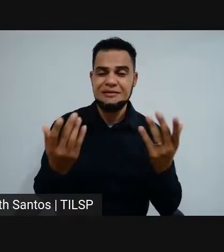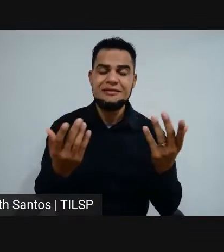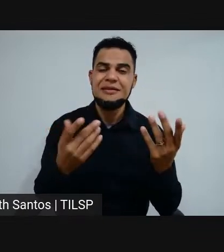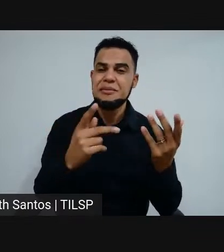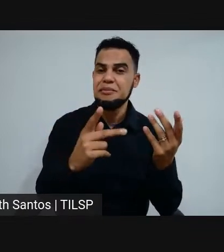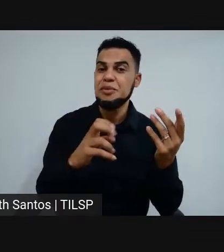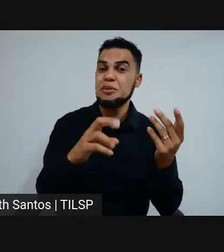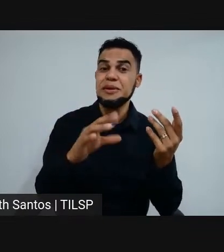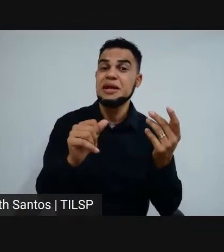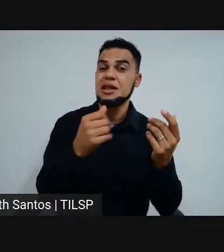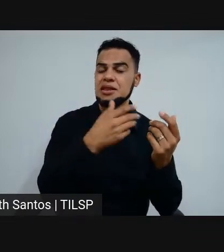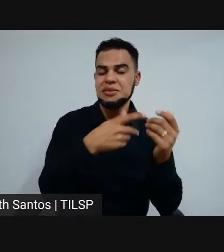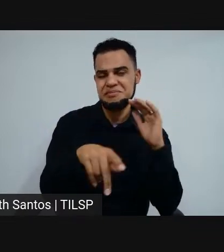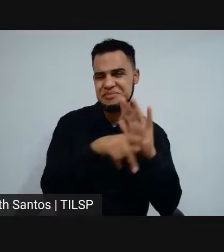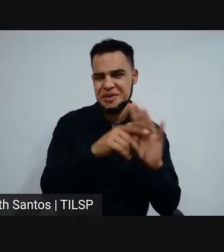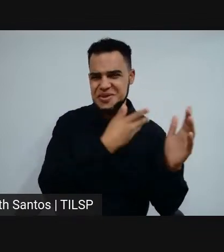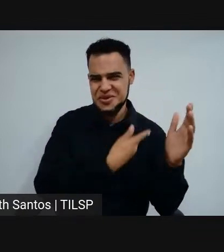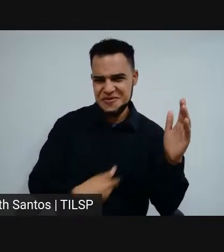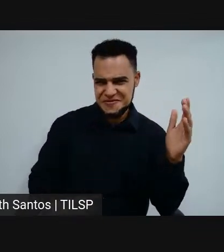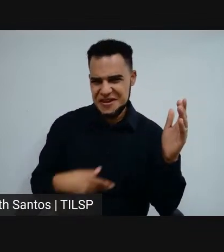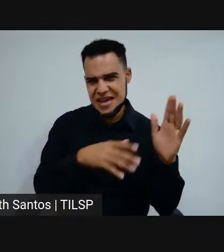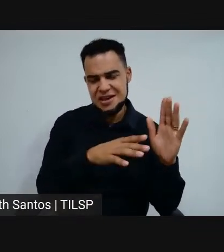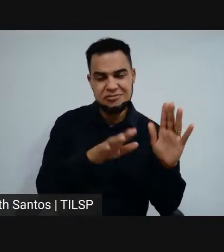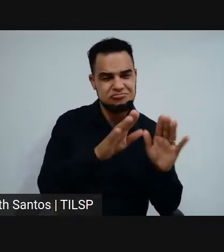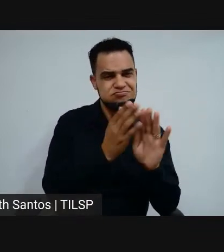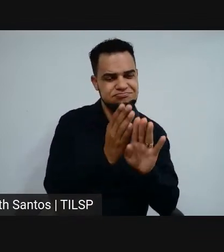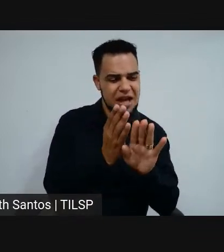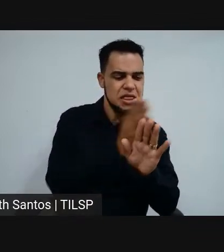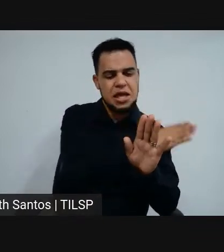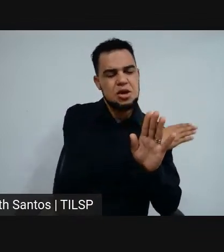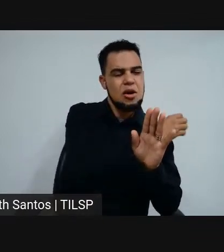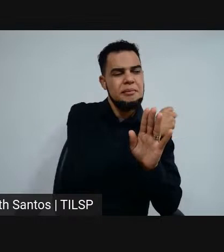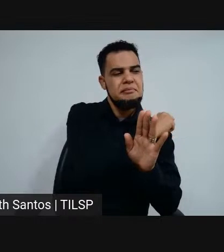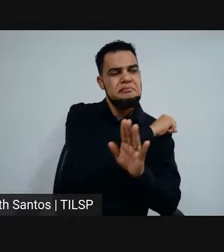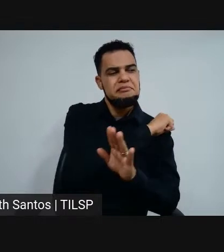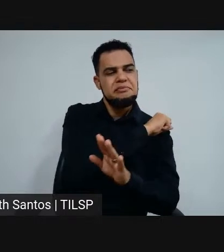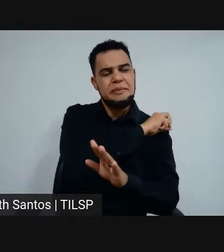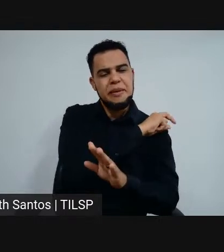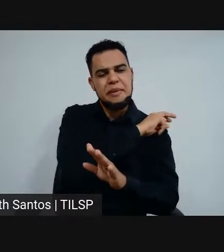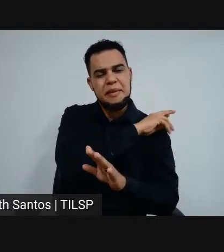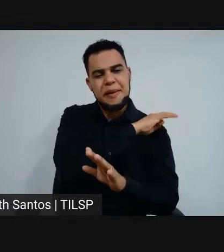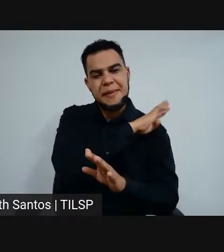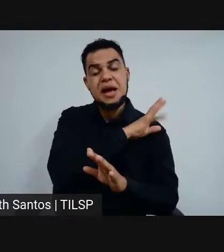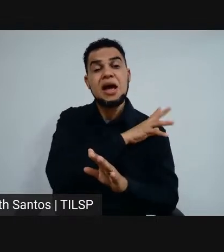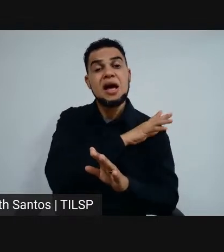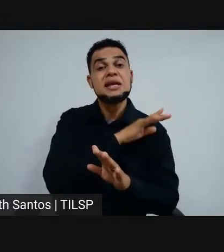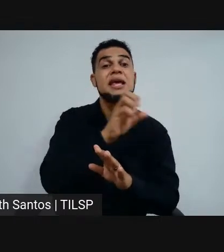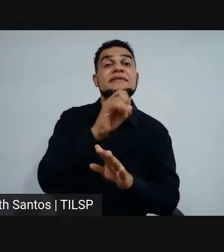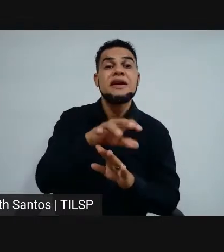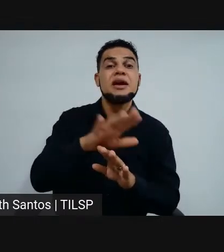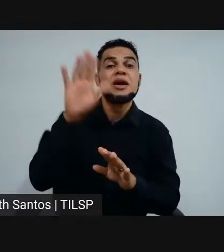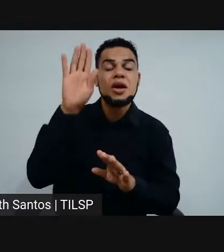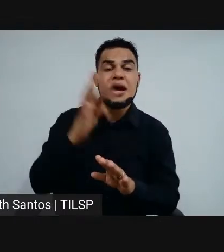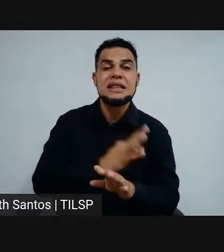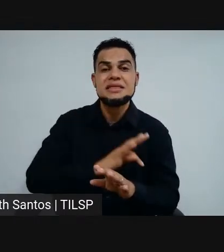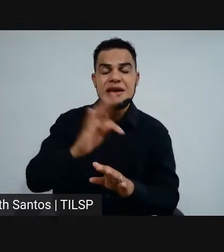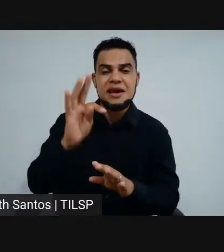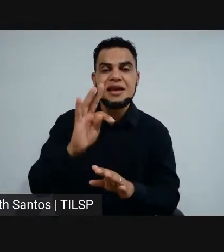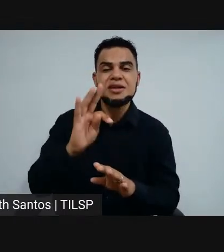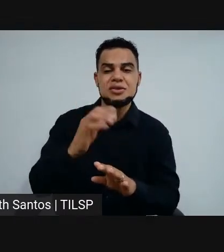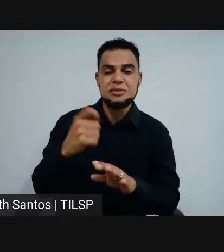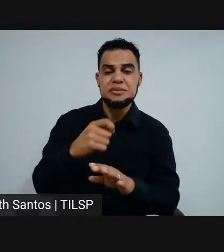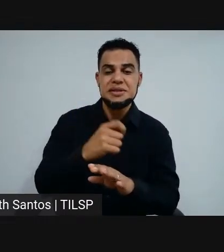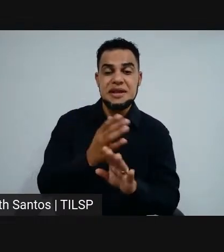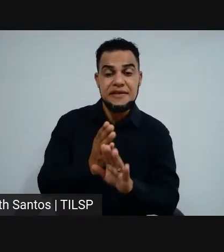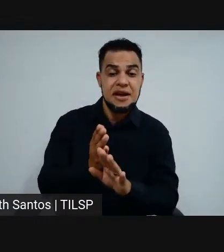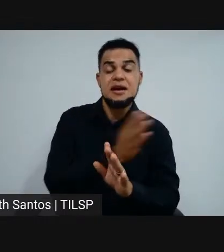anterior, então quem vai concorrer às vagas do ensino técnico integrada ao ensino médio tem que ter